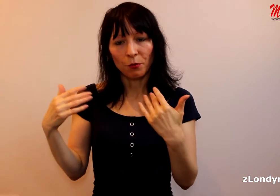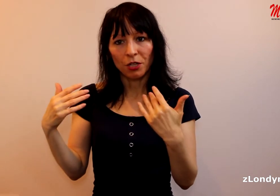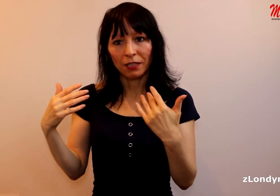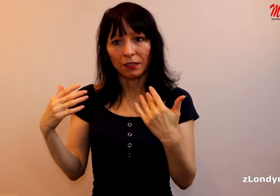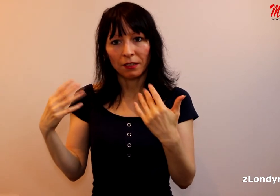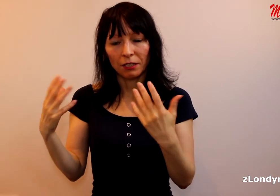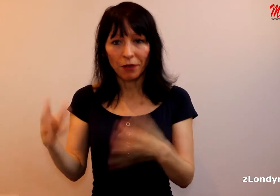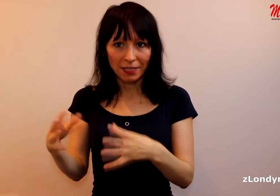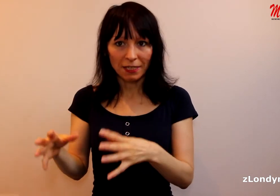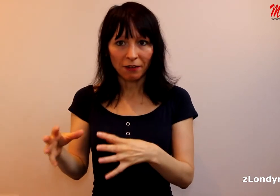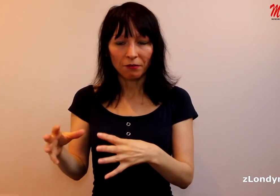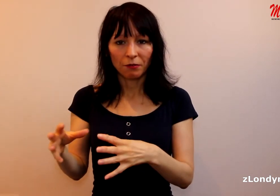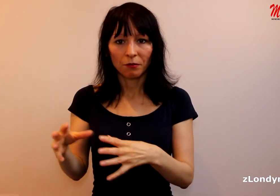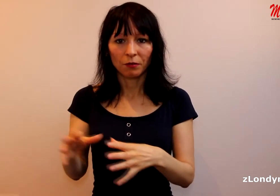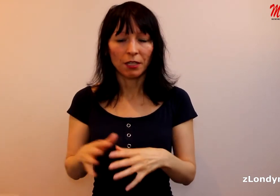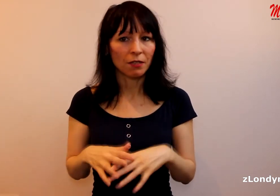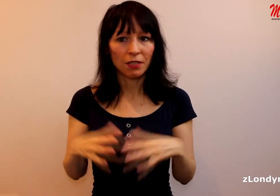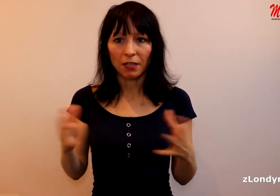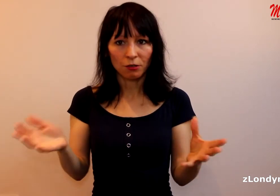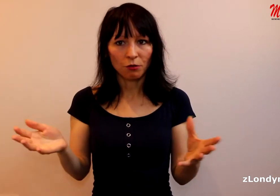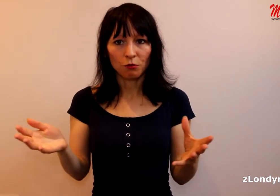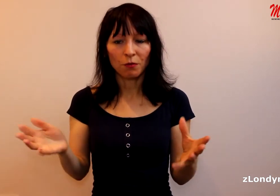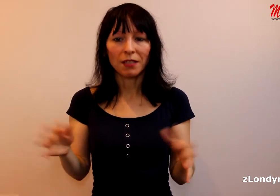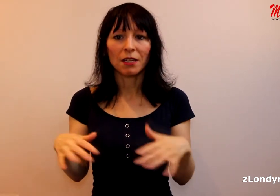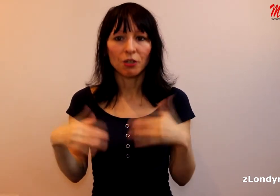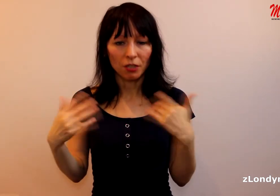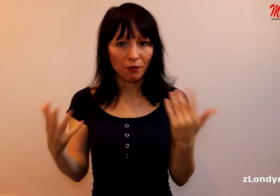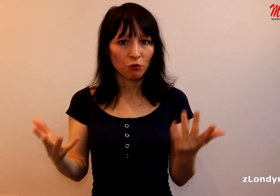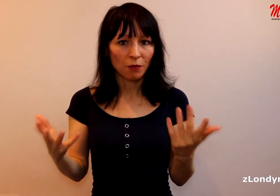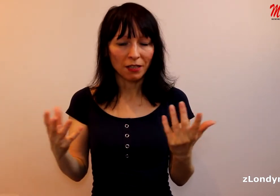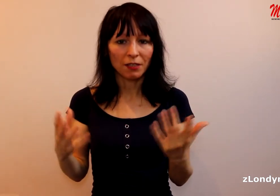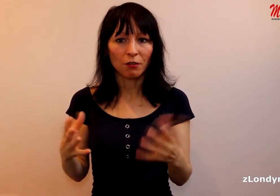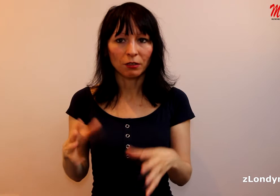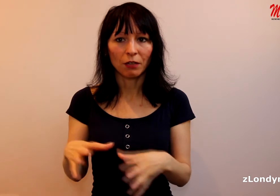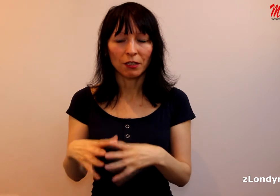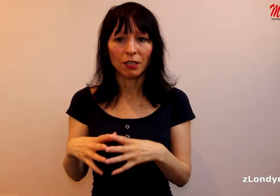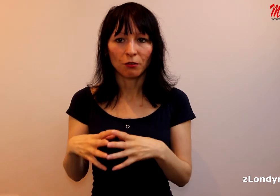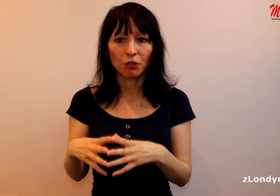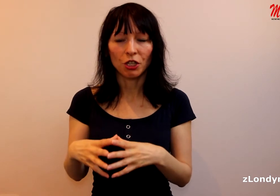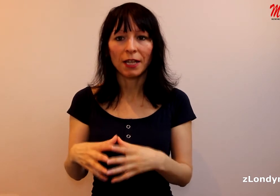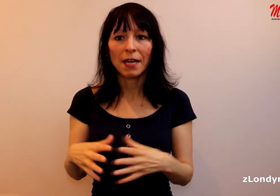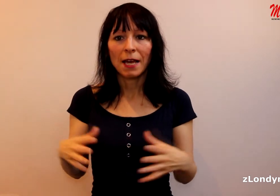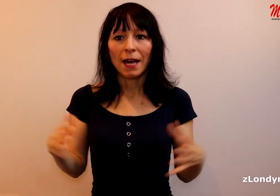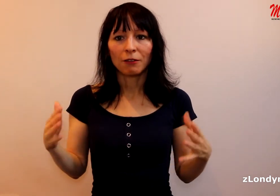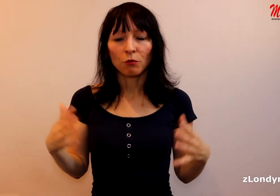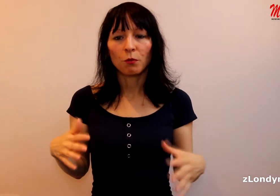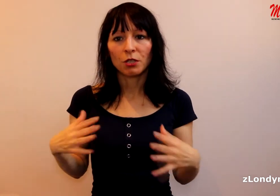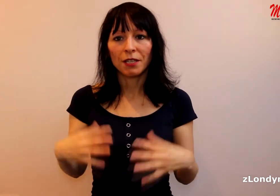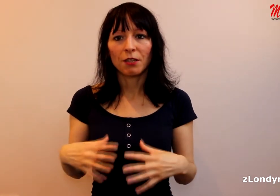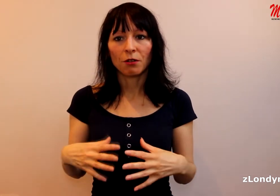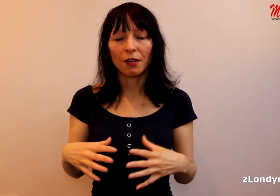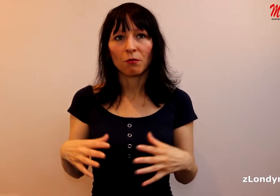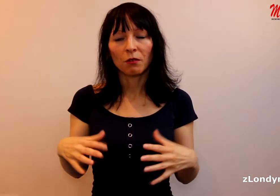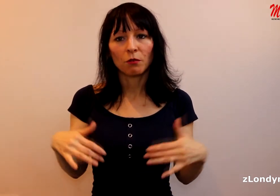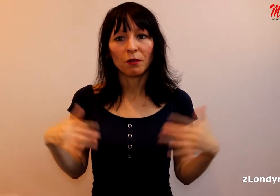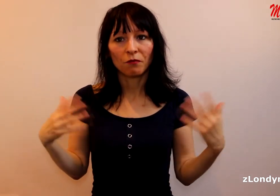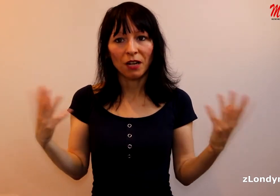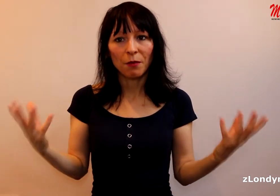pořád The Right Stuff, který se vysílal skor 18. let, když slavil 18. rok, tak vlastně končil. A tomu poslední roky, to byl velmi